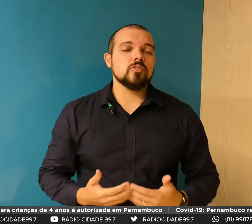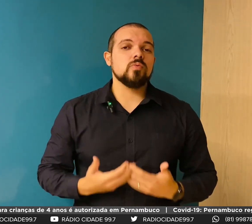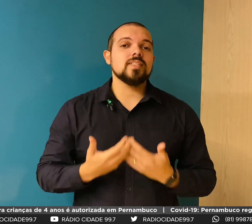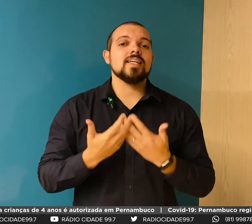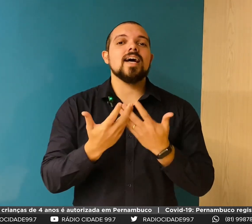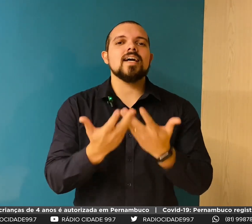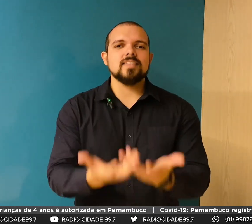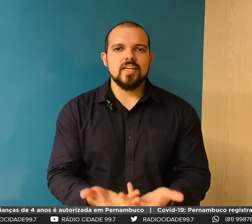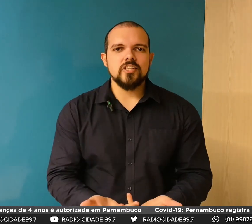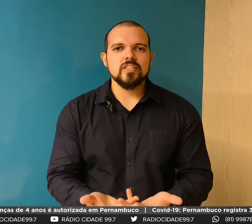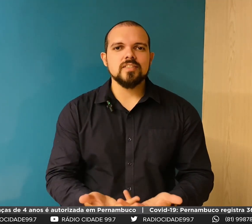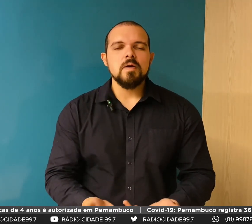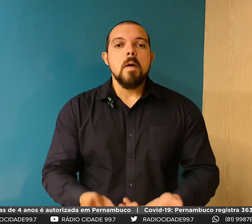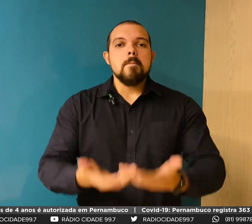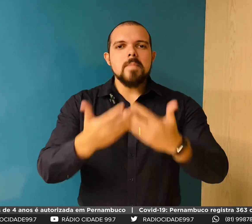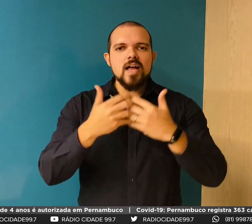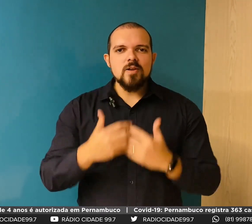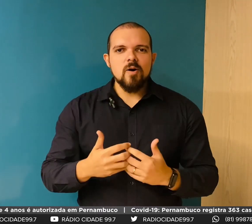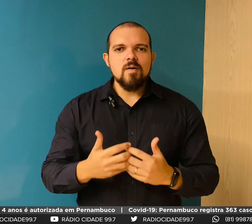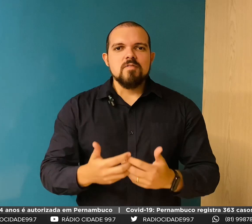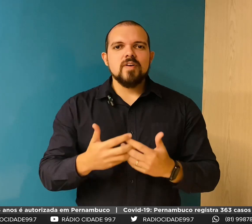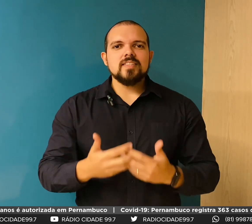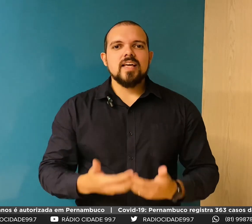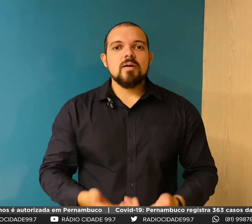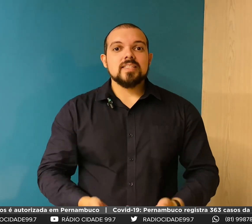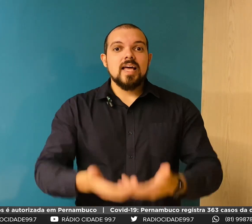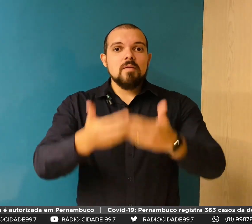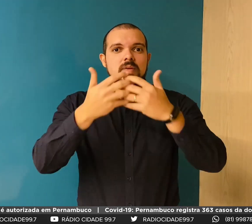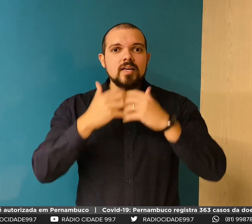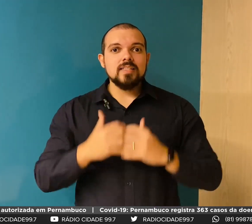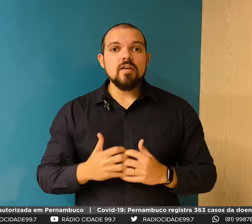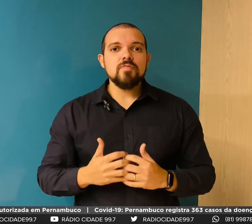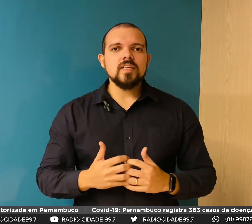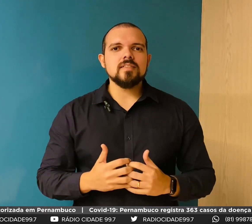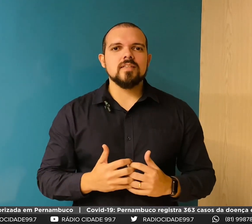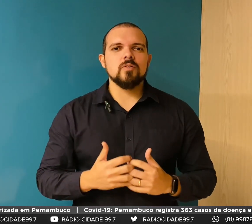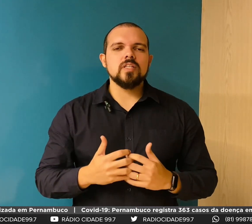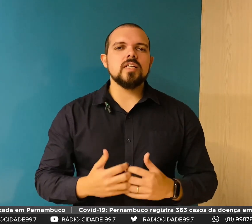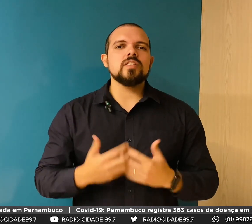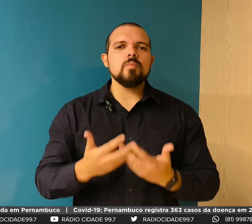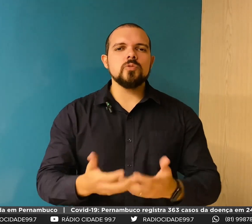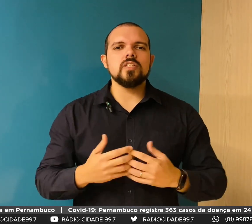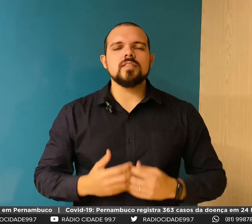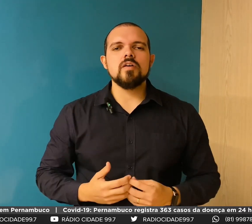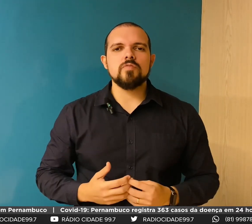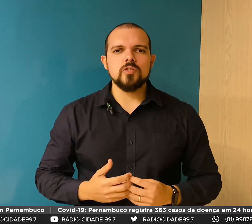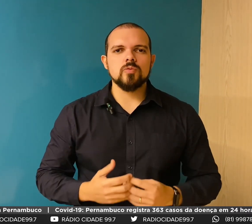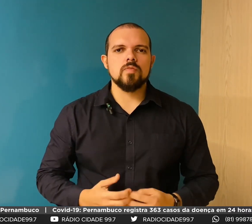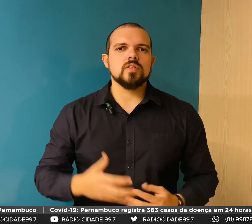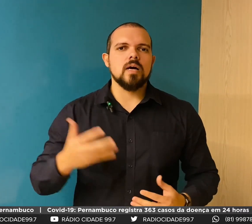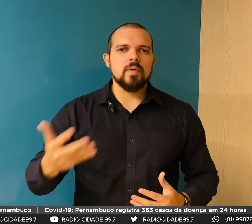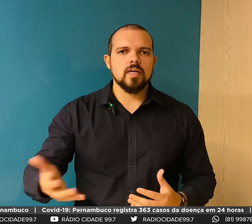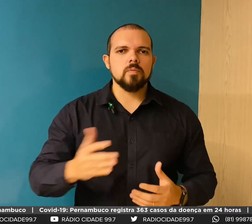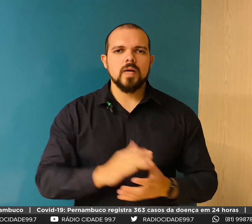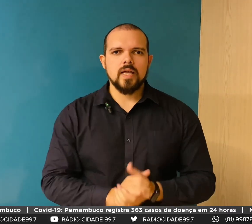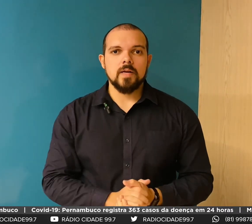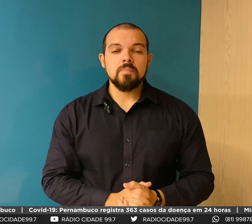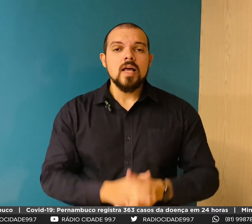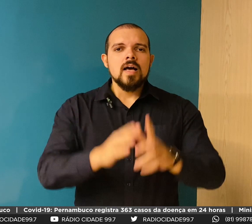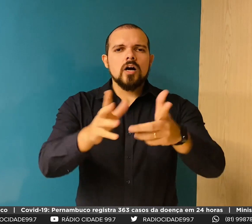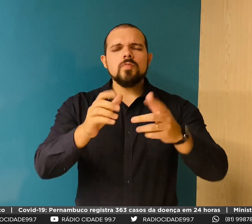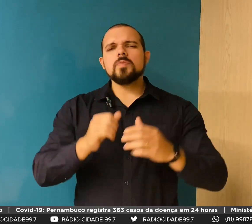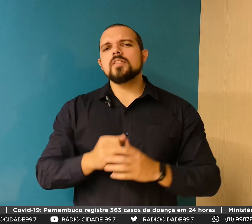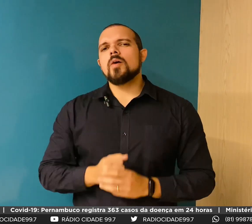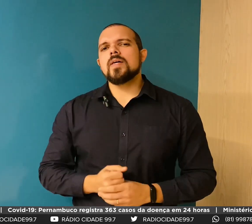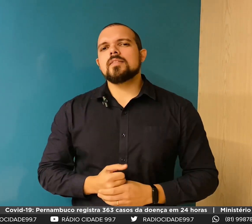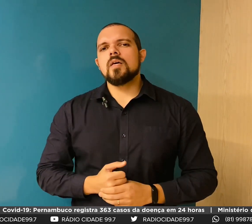e conheço as suas características, melhor vai ser até a minha definição de que tipo de serviço eu vou estar aplicando para